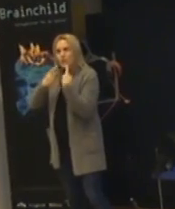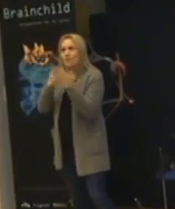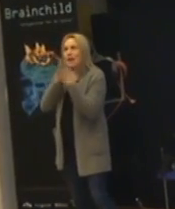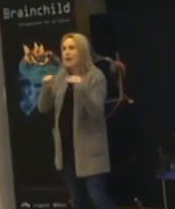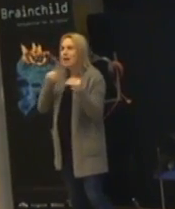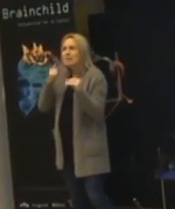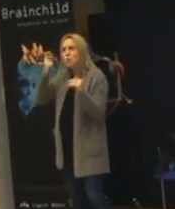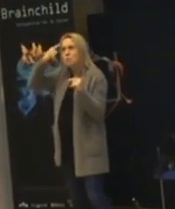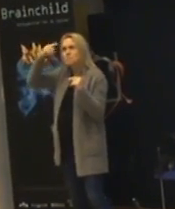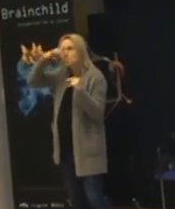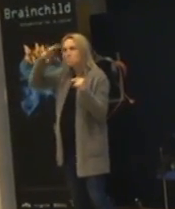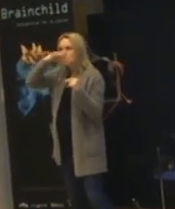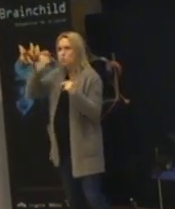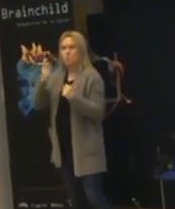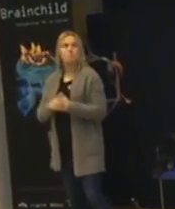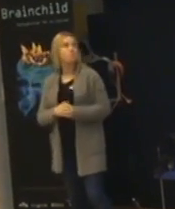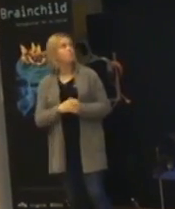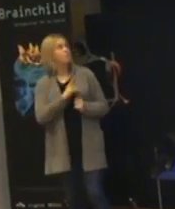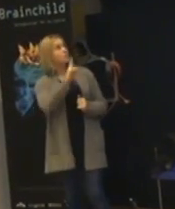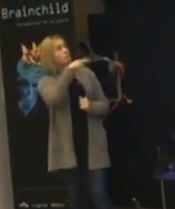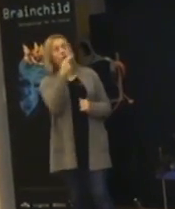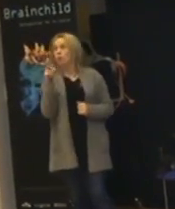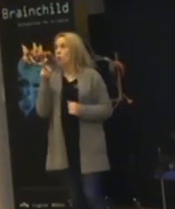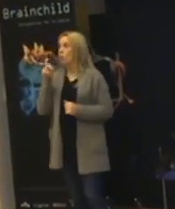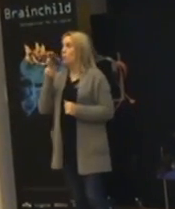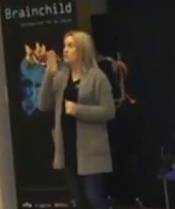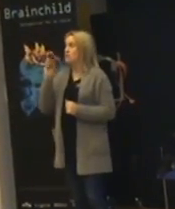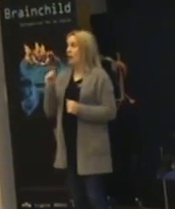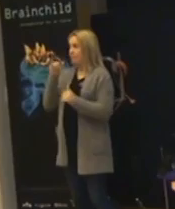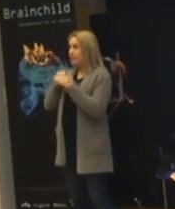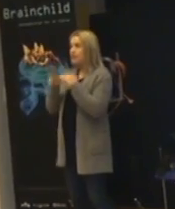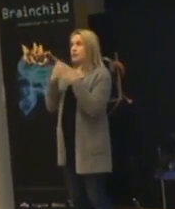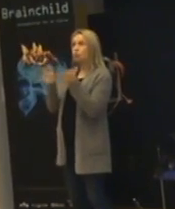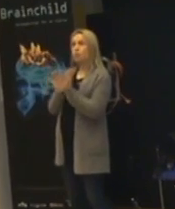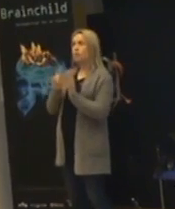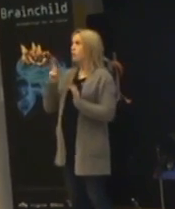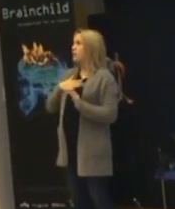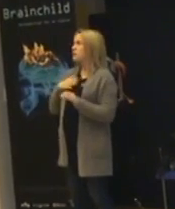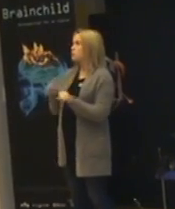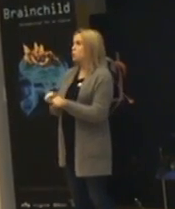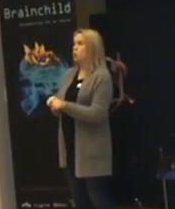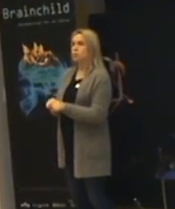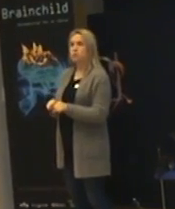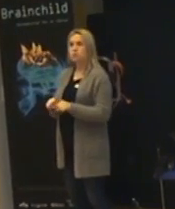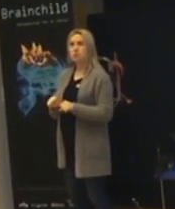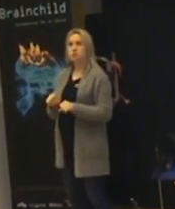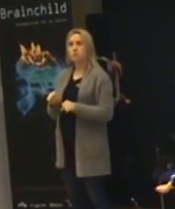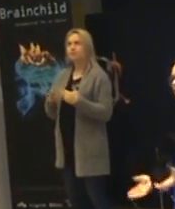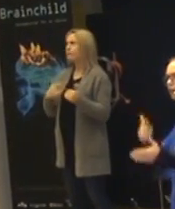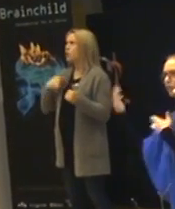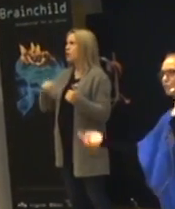Ständigt någon tankesvärv som är på gång. Så han är Ronja. Hon kommer in i klassrummet och tänker. Var tog min skog i vägen? Vad gör jag här?